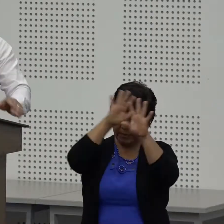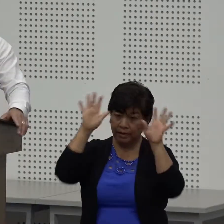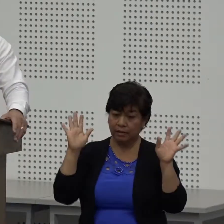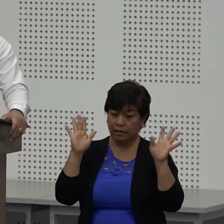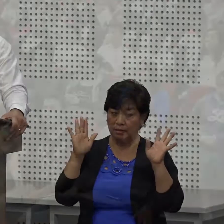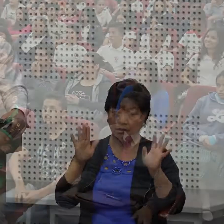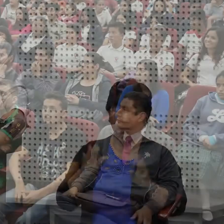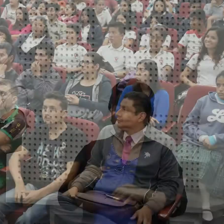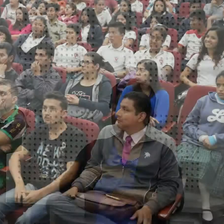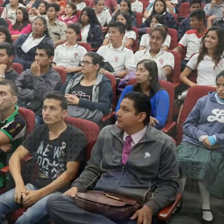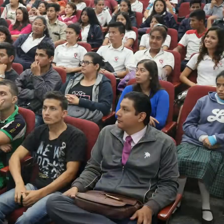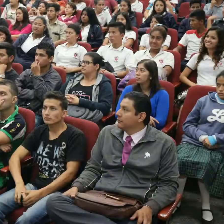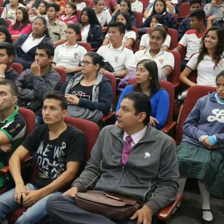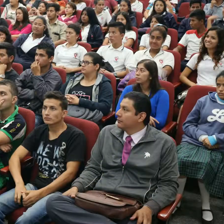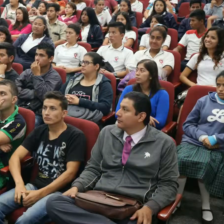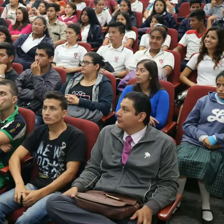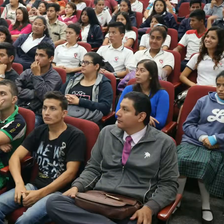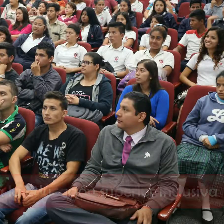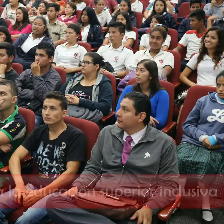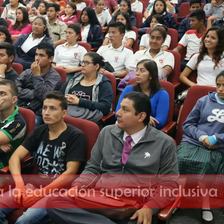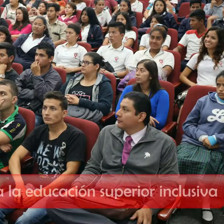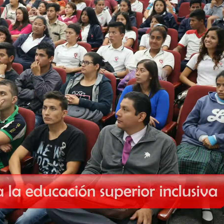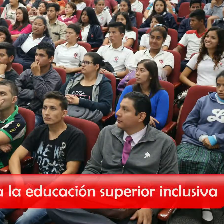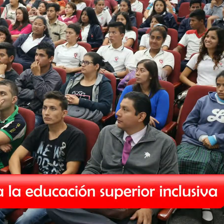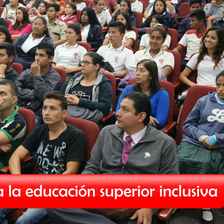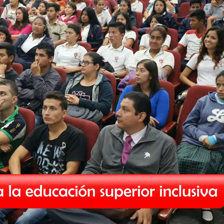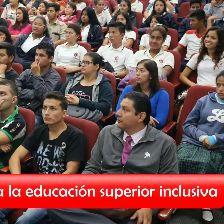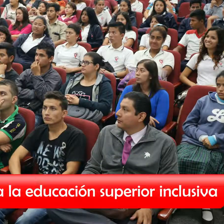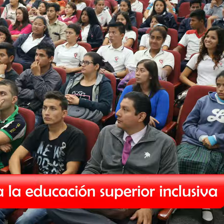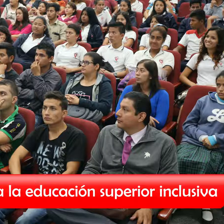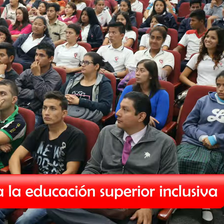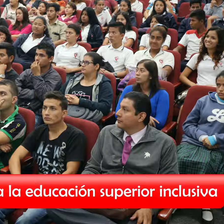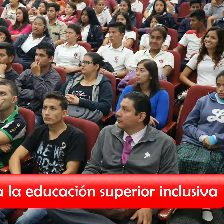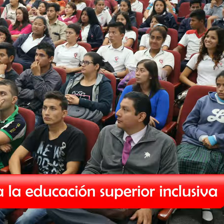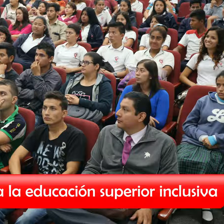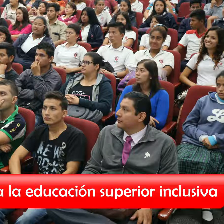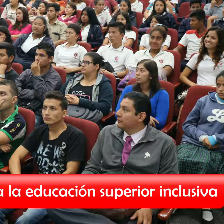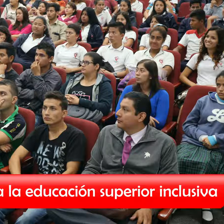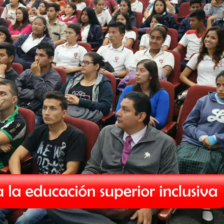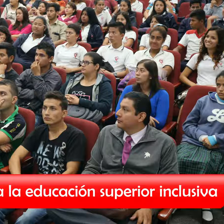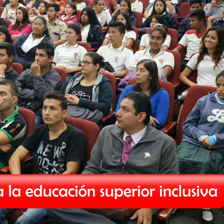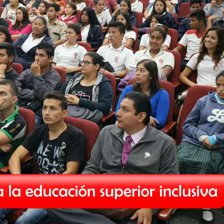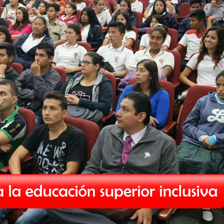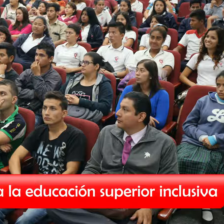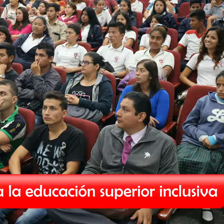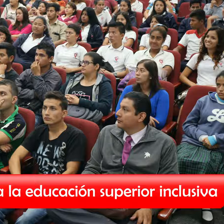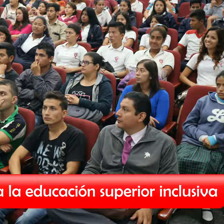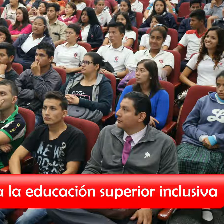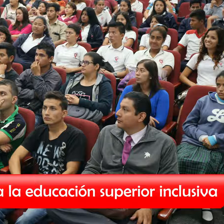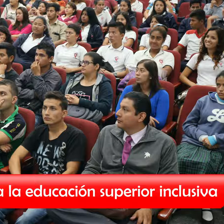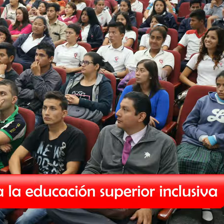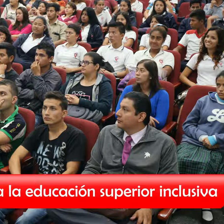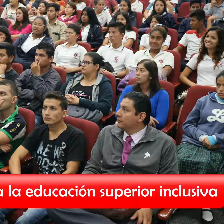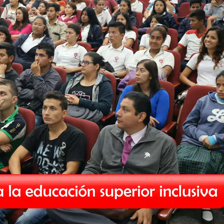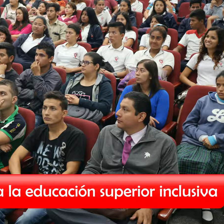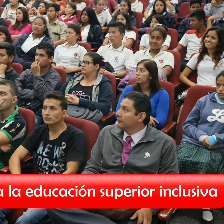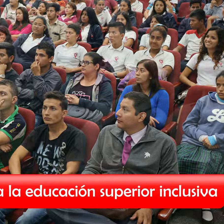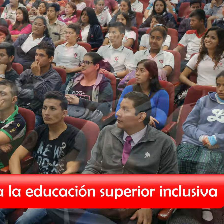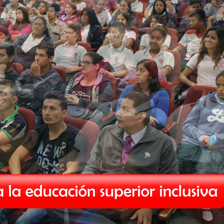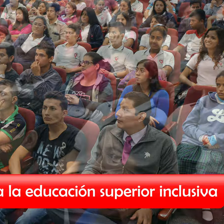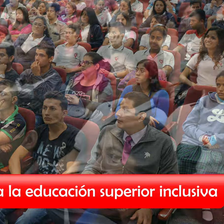camino a todas las demás generaciones que vendrán en el futuro de las personas con discapacidad auditiva Les pido por favor que se pongan de pie